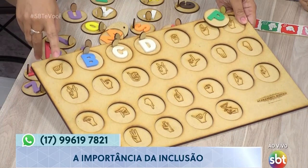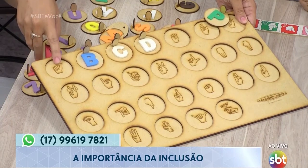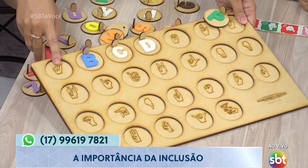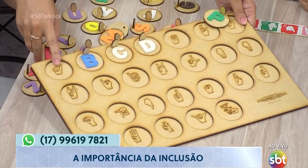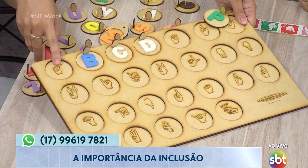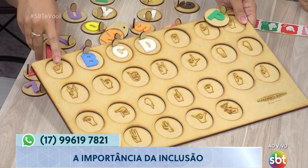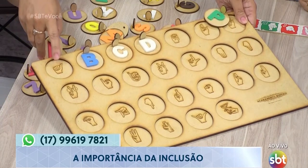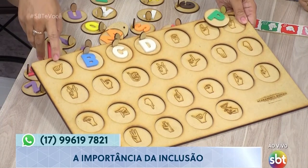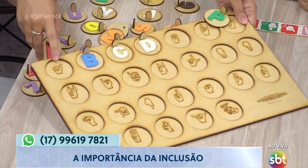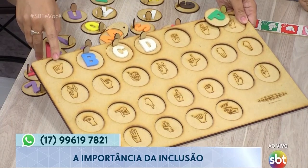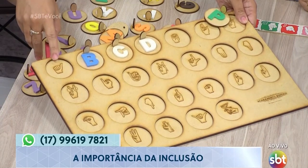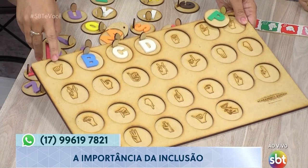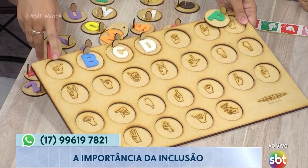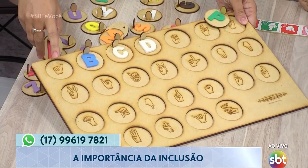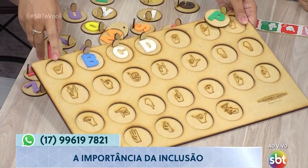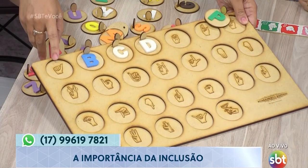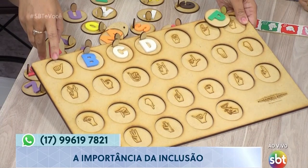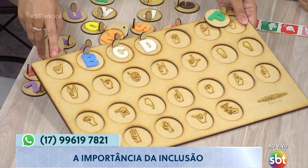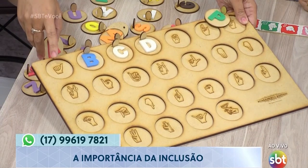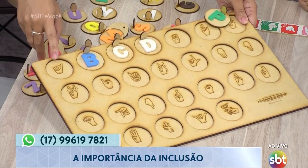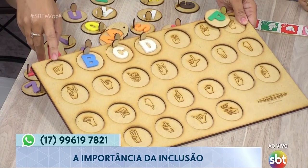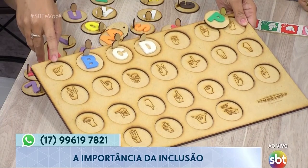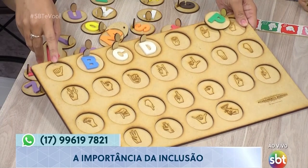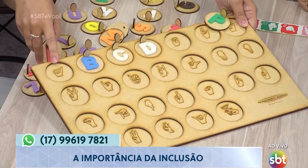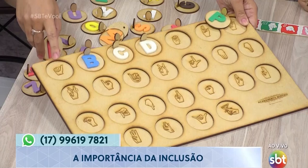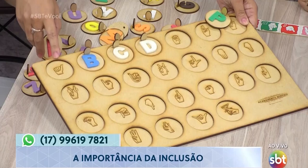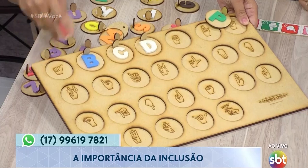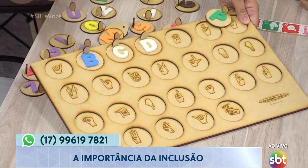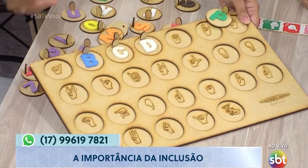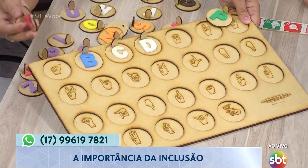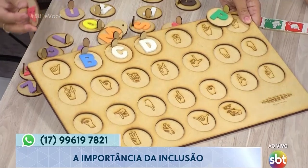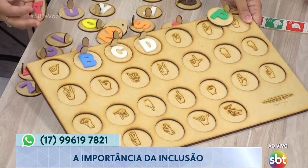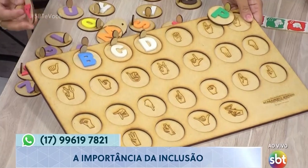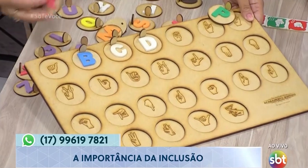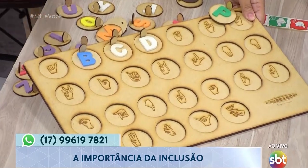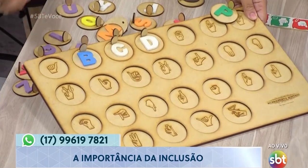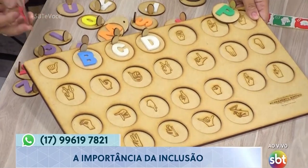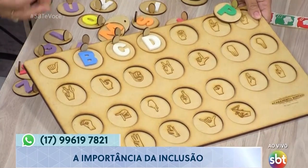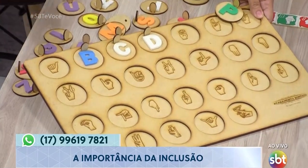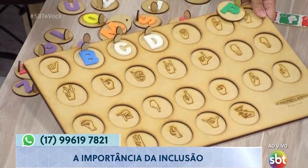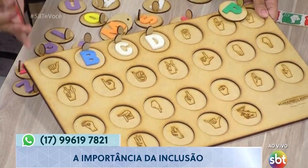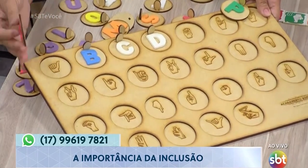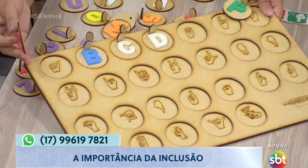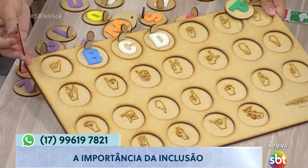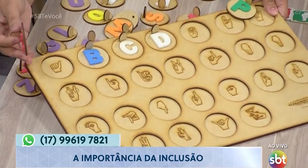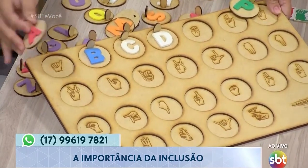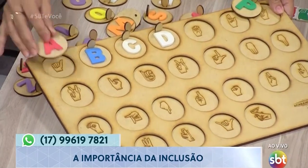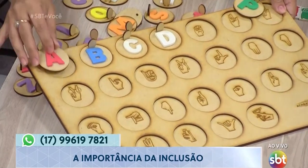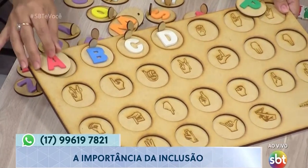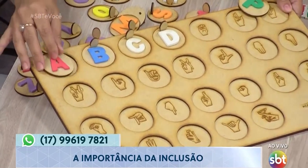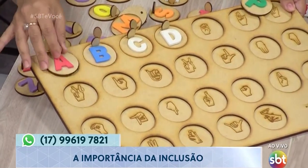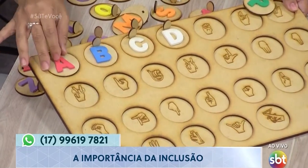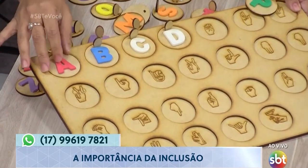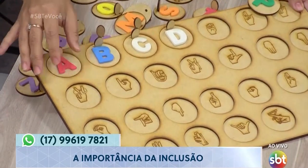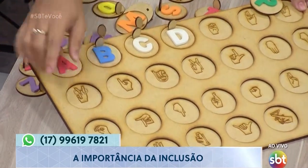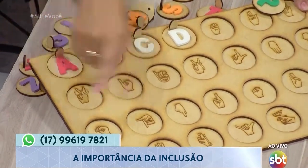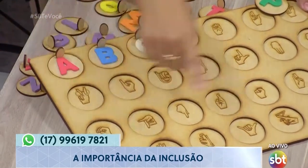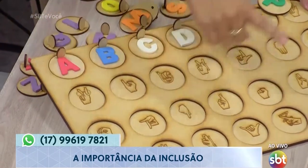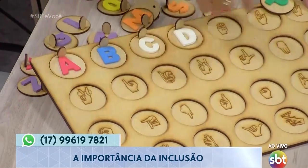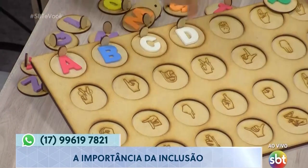referente à construção do nome de cada pessoa ou de lugares que não tenham um sinal apropriado. Então, aqui dá pra trabalhar